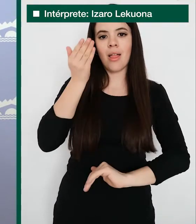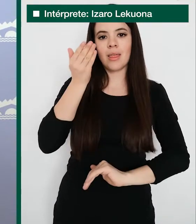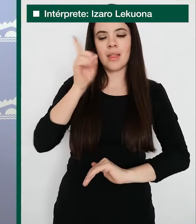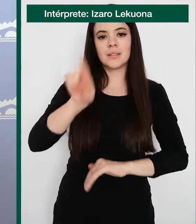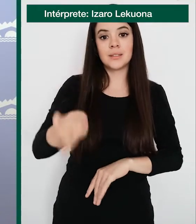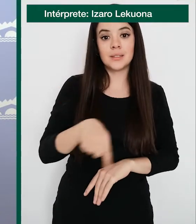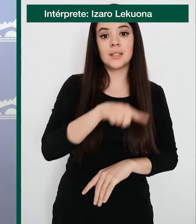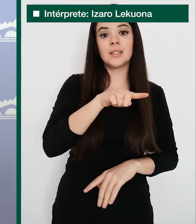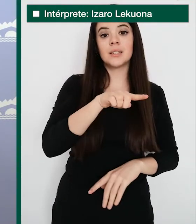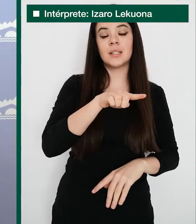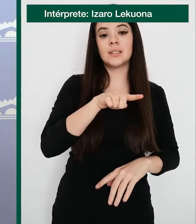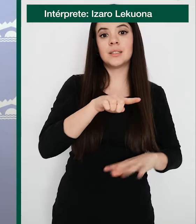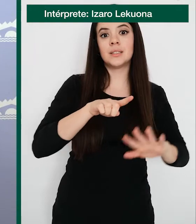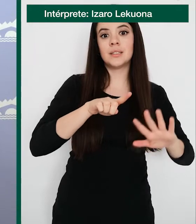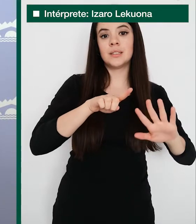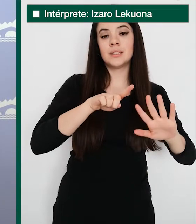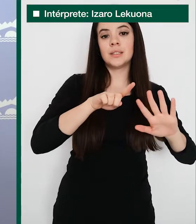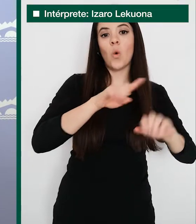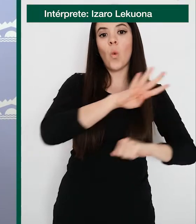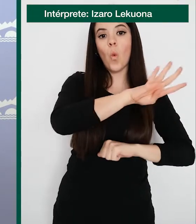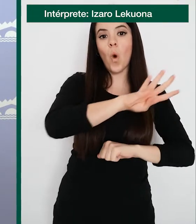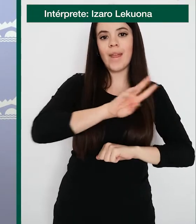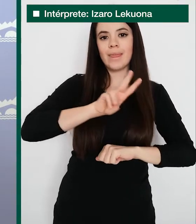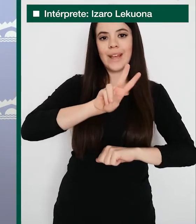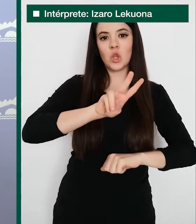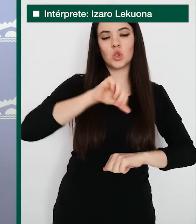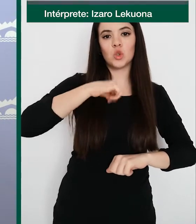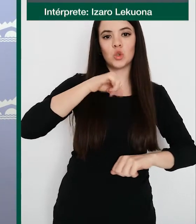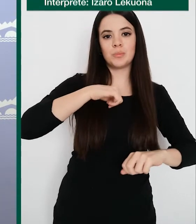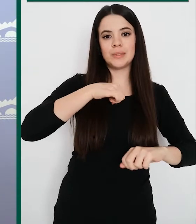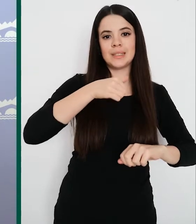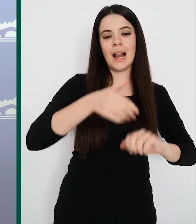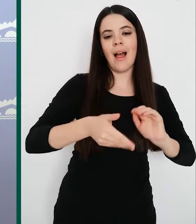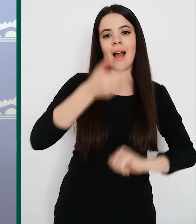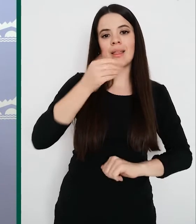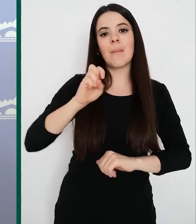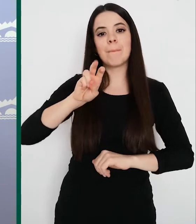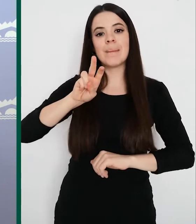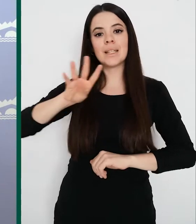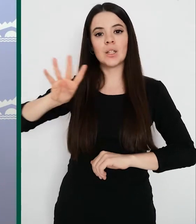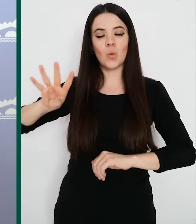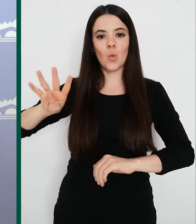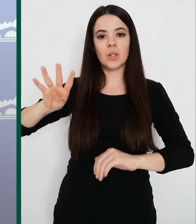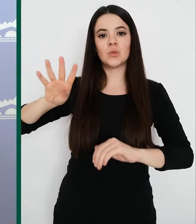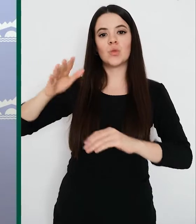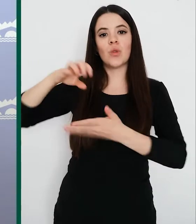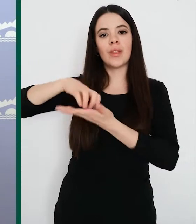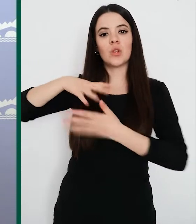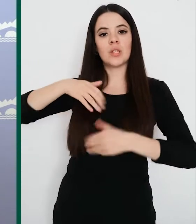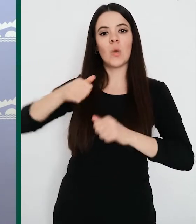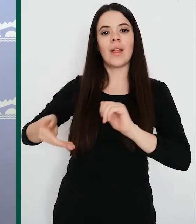De esas 66 altas, 42 eran hospitalarias y 24 de atención primaria. El total de altas, el total